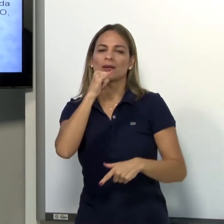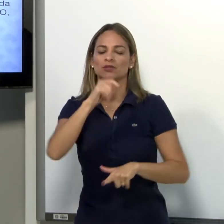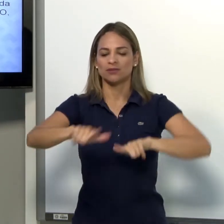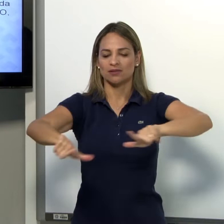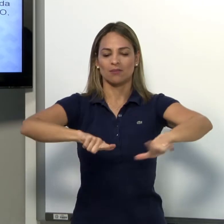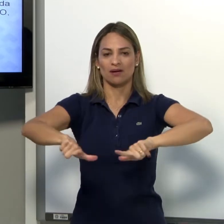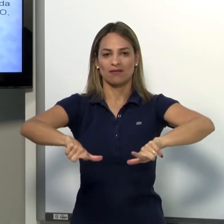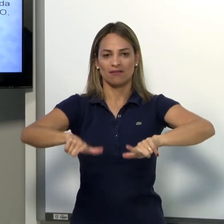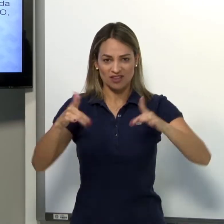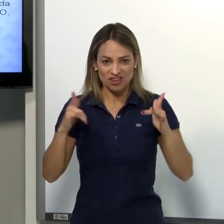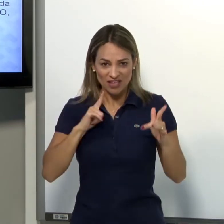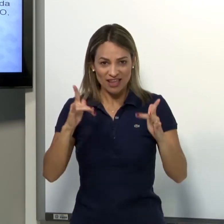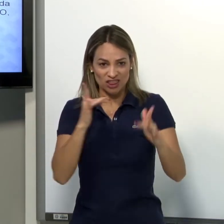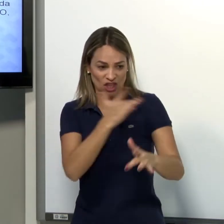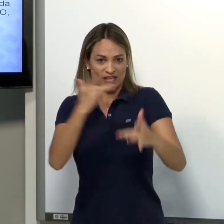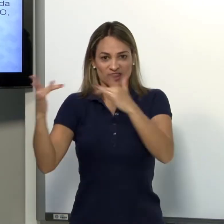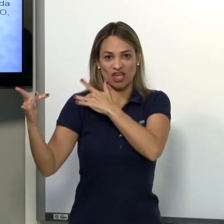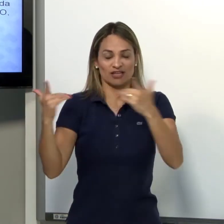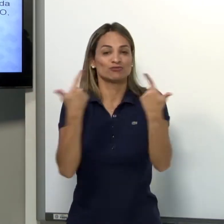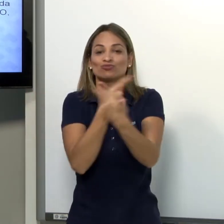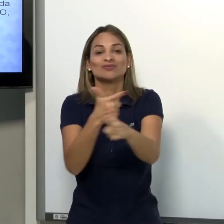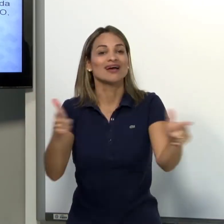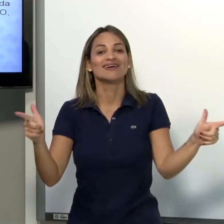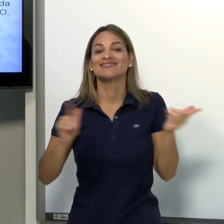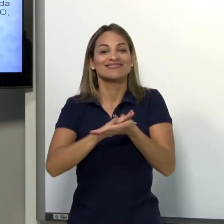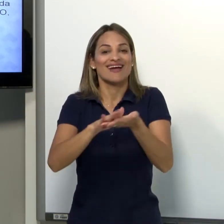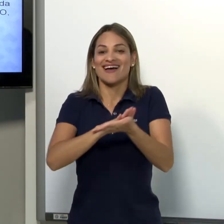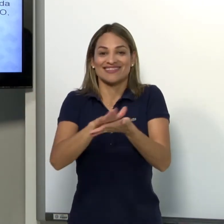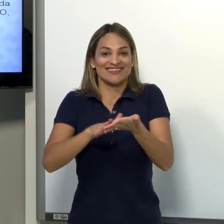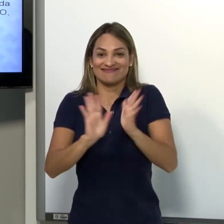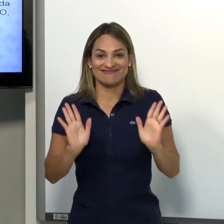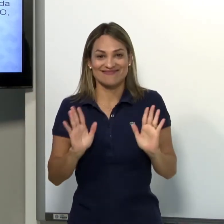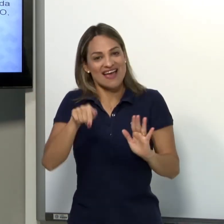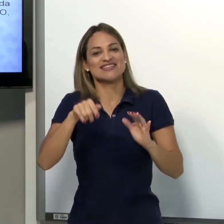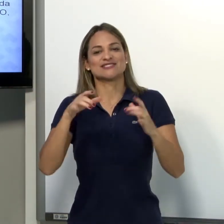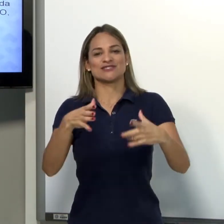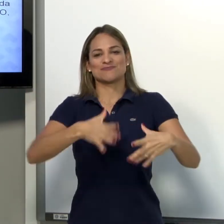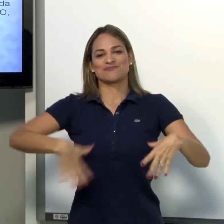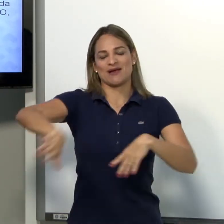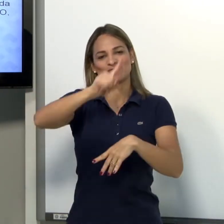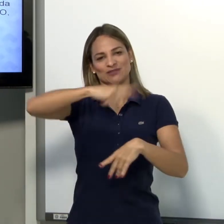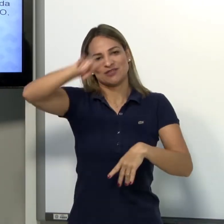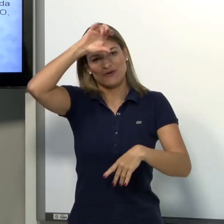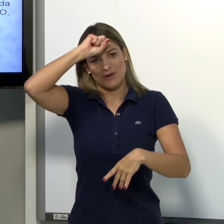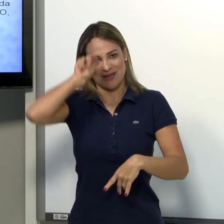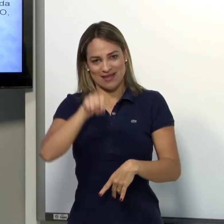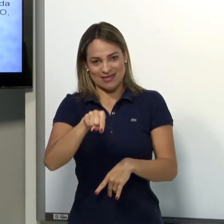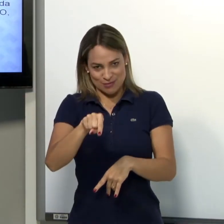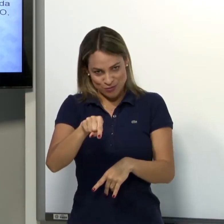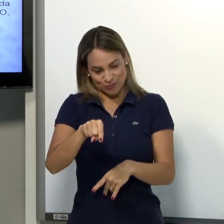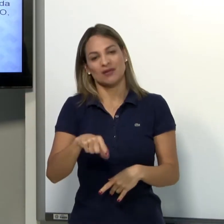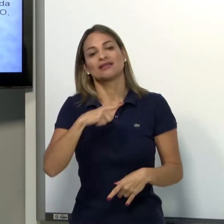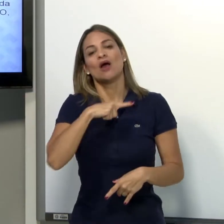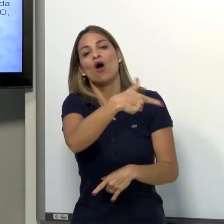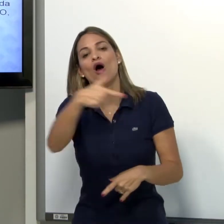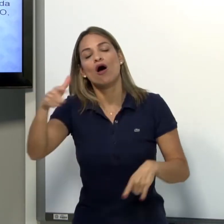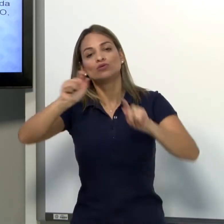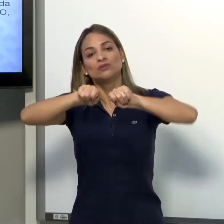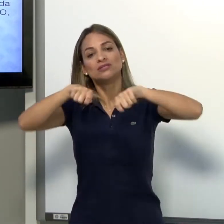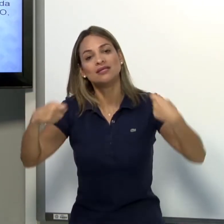espaço neutro. Por exemplo, o sinal de trabalhar. Ele não toca em nenhuma parte do corpo, então ele está no espaço neutro. Tem